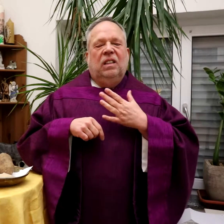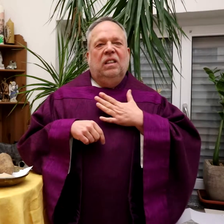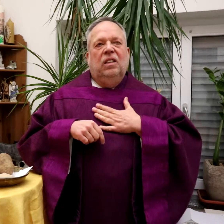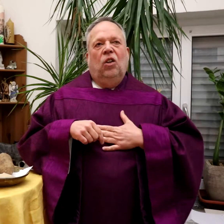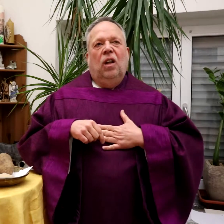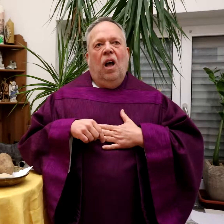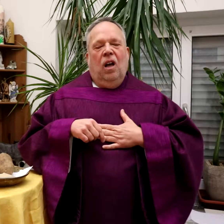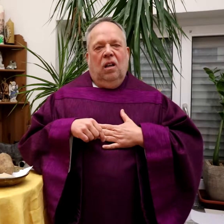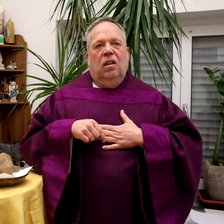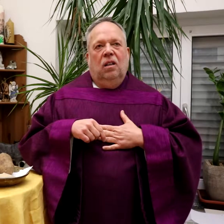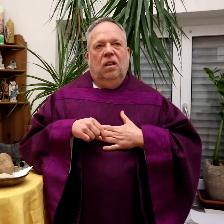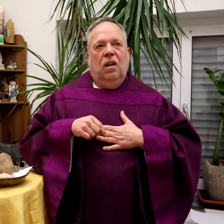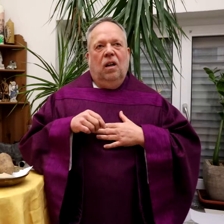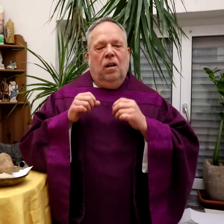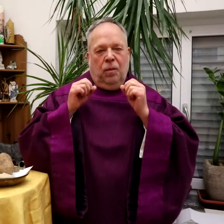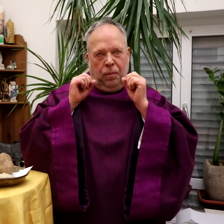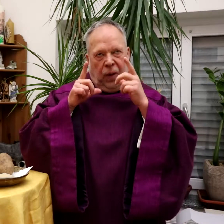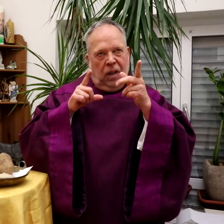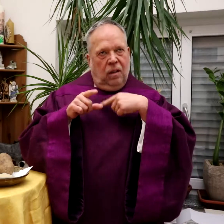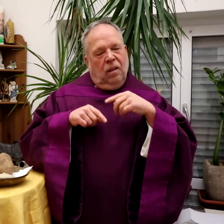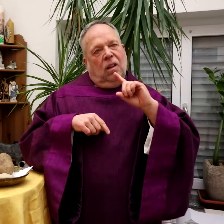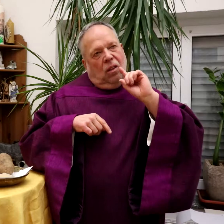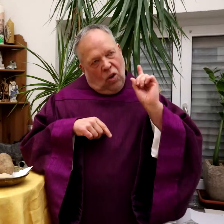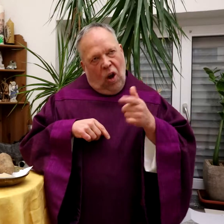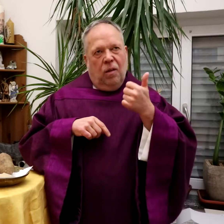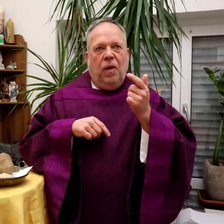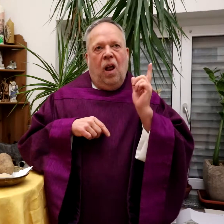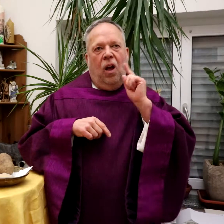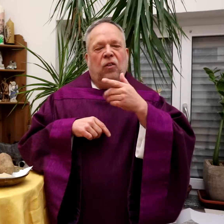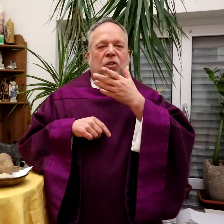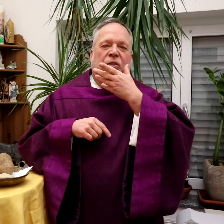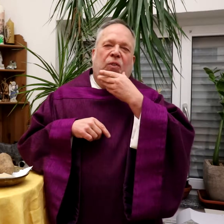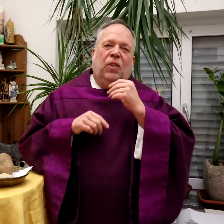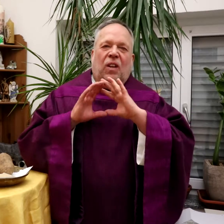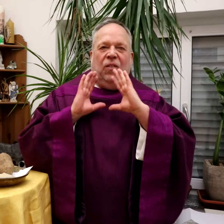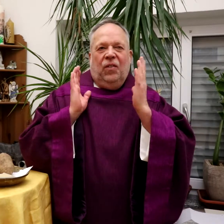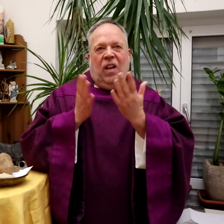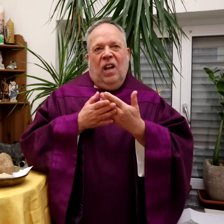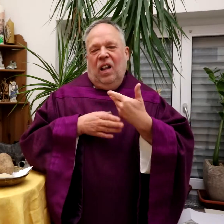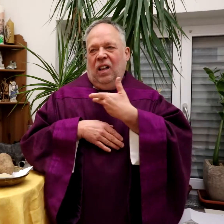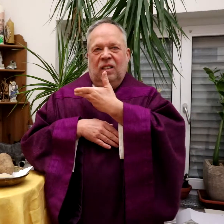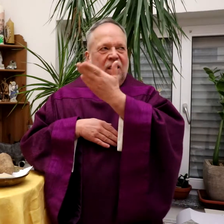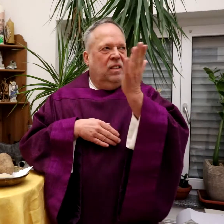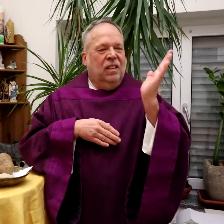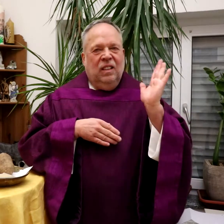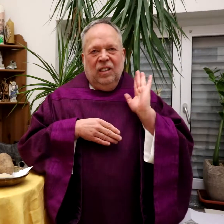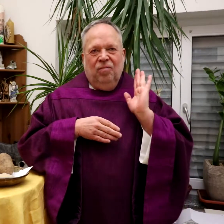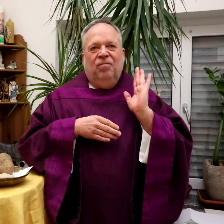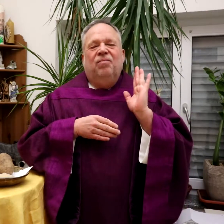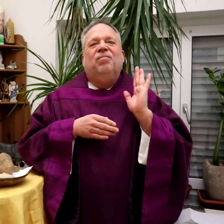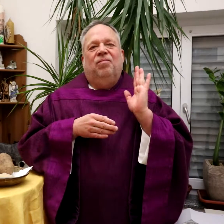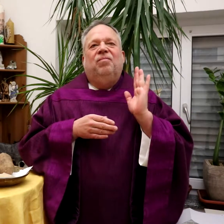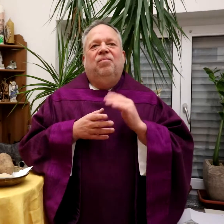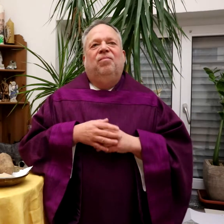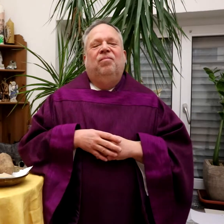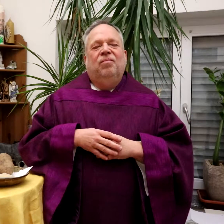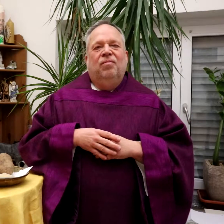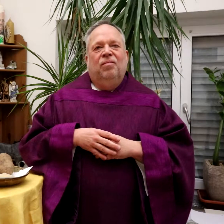Heute ist der fünfte Fastensonntag und wir betrachten noch einmal unsere